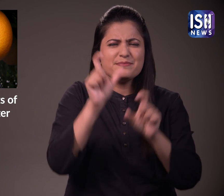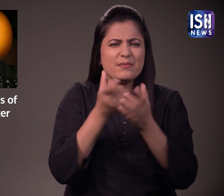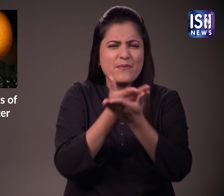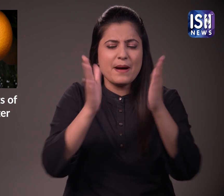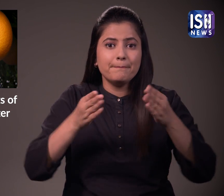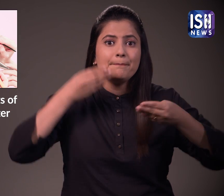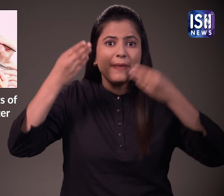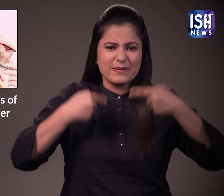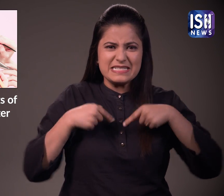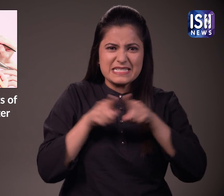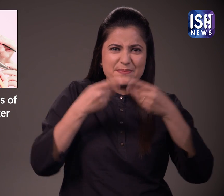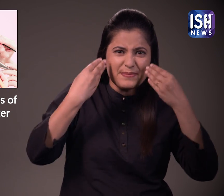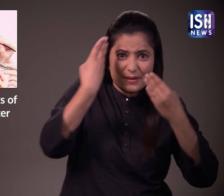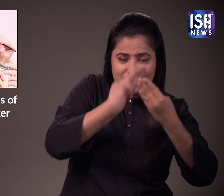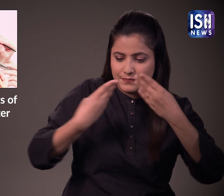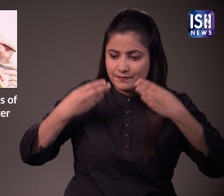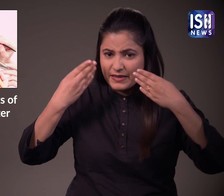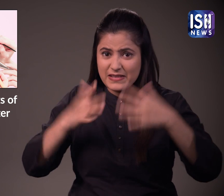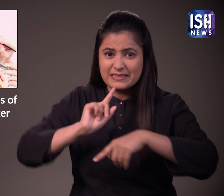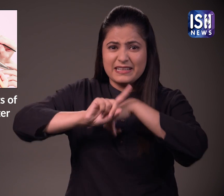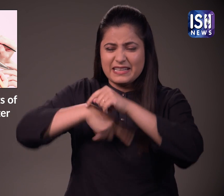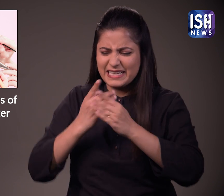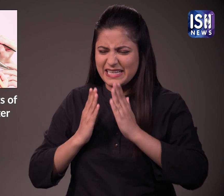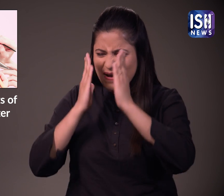मेकप रिमूवर में आम तोर पर कई केमिकल होते है